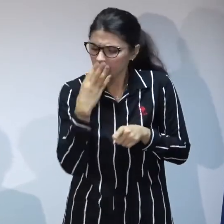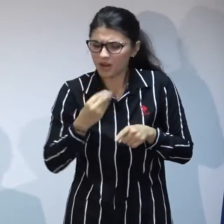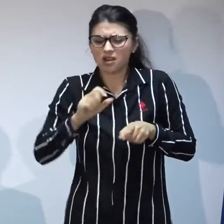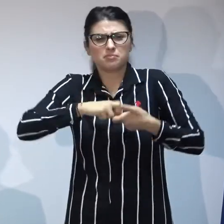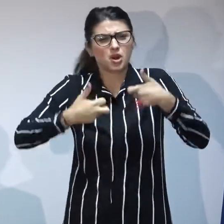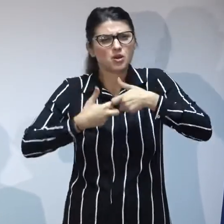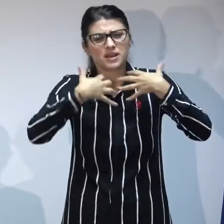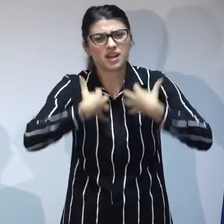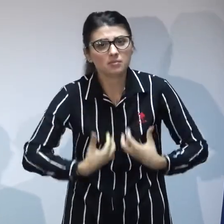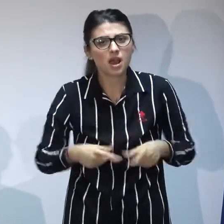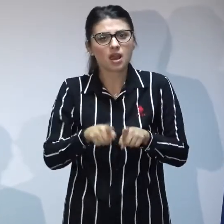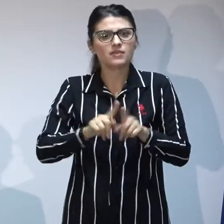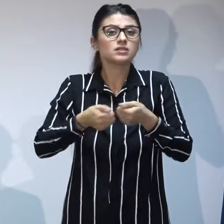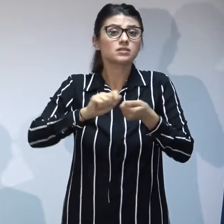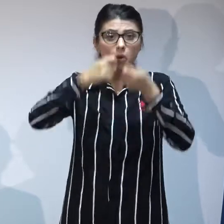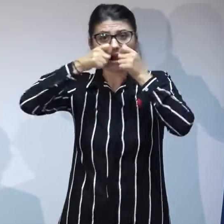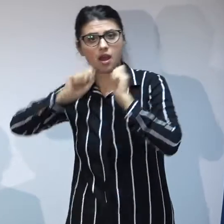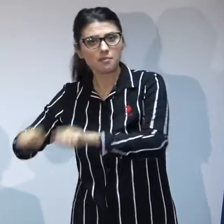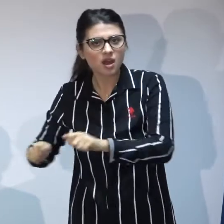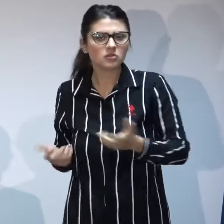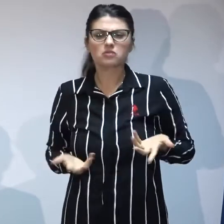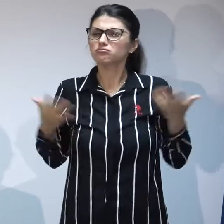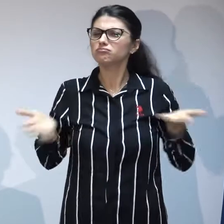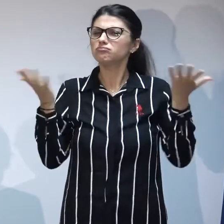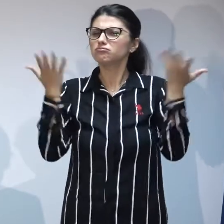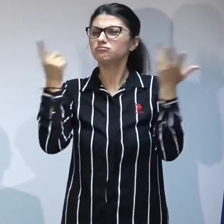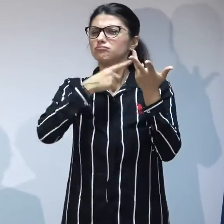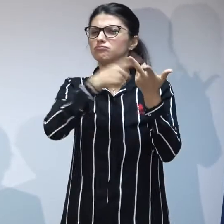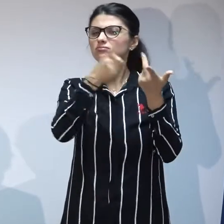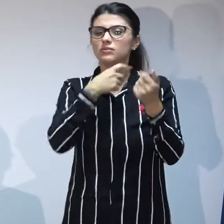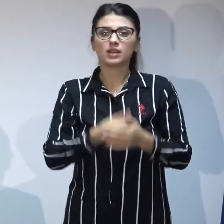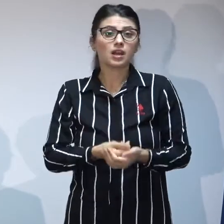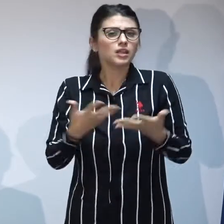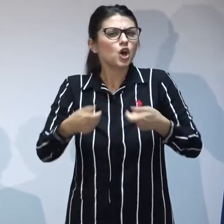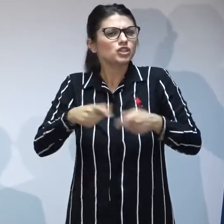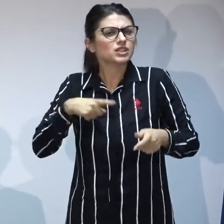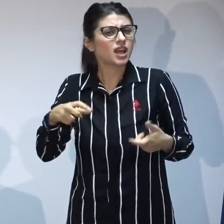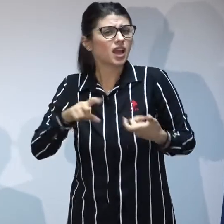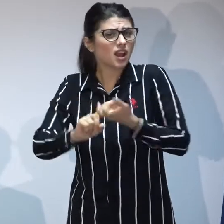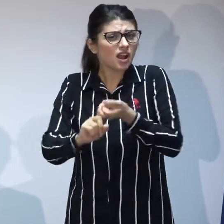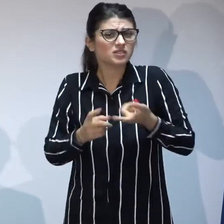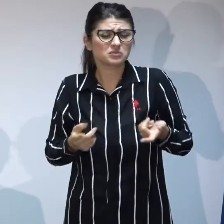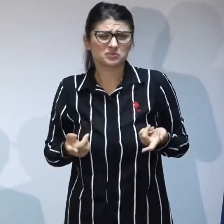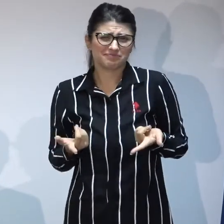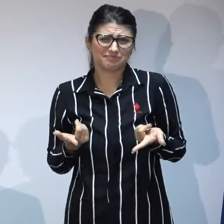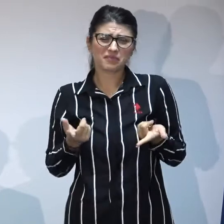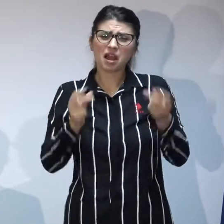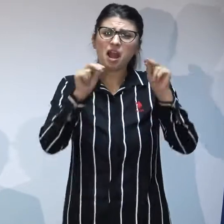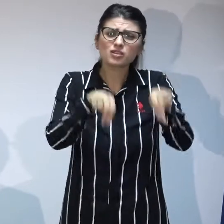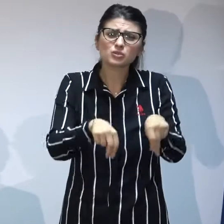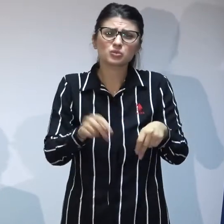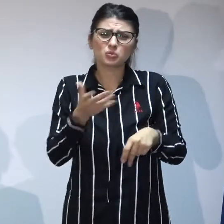ce presupune a fi necesar pentru acești copii care ajung în sistemul de protecție nu de bine și nu de